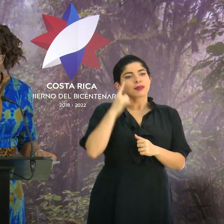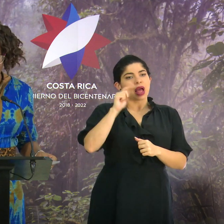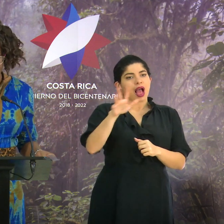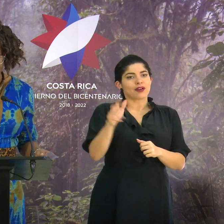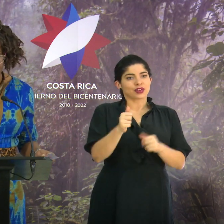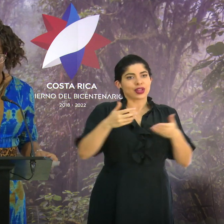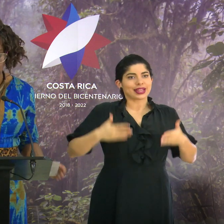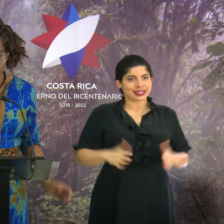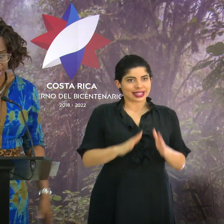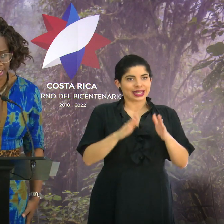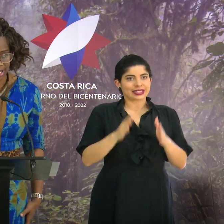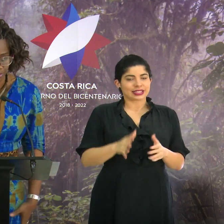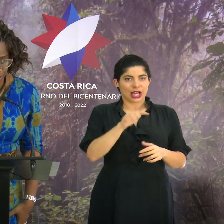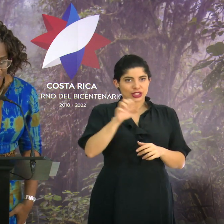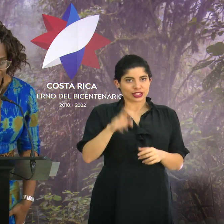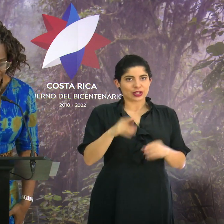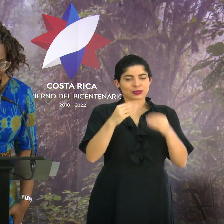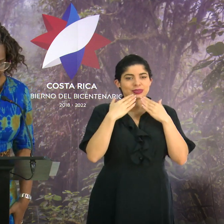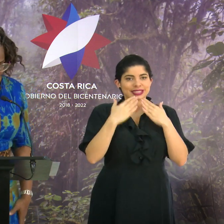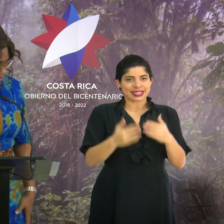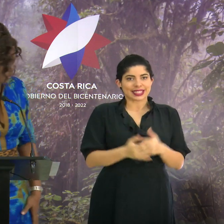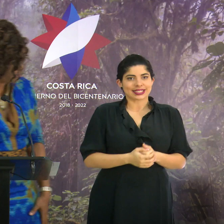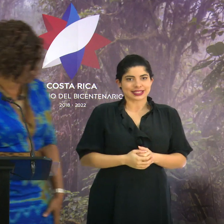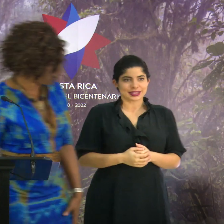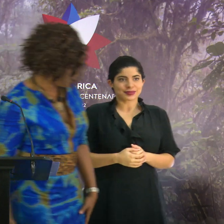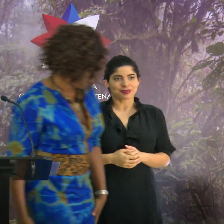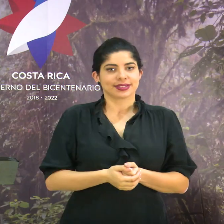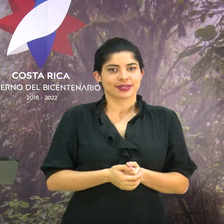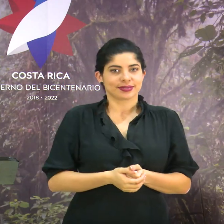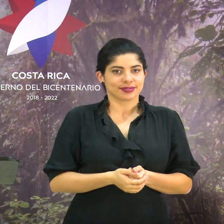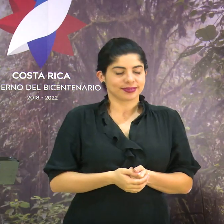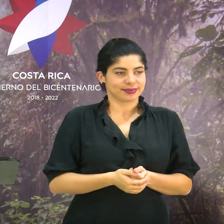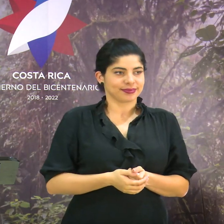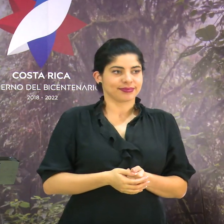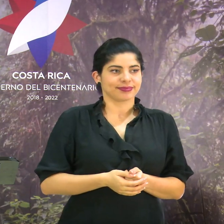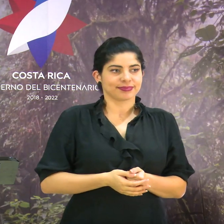afrodescendencia en Costa Rica. Muchísimas gracias. Gracias señora.